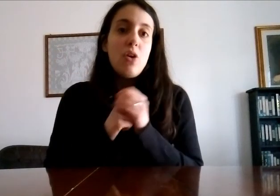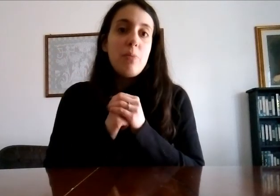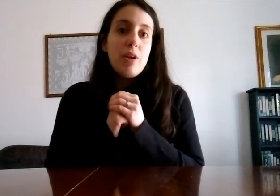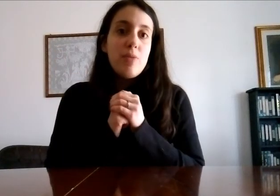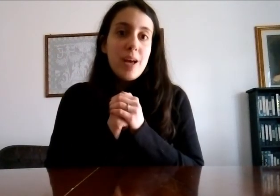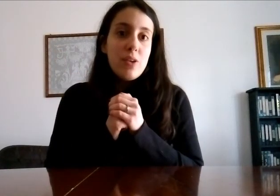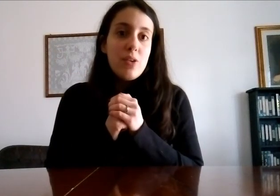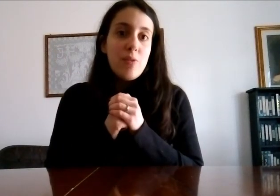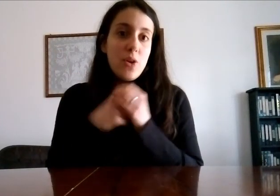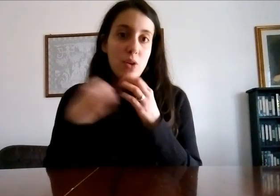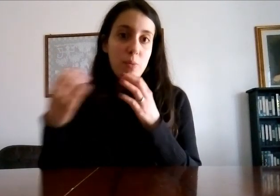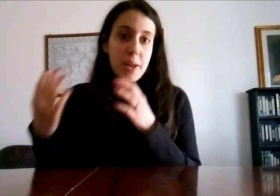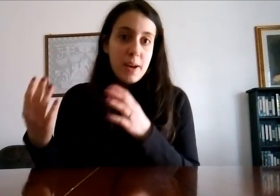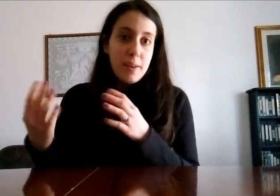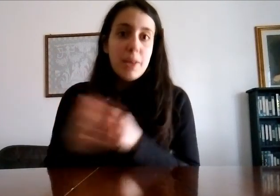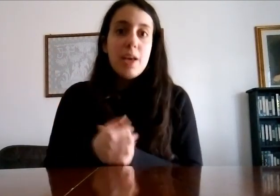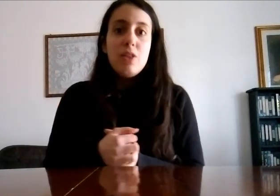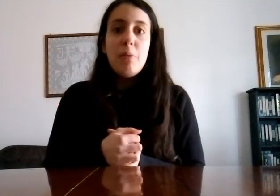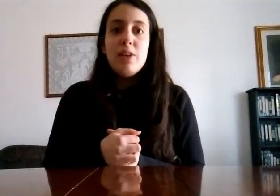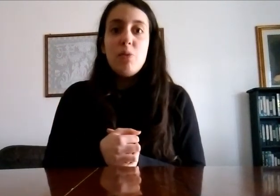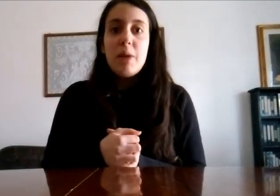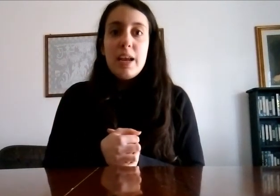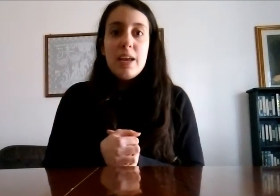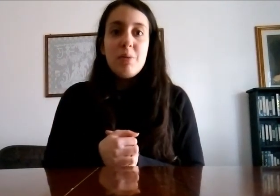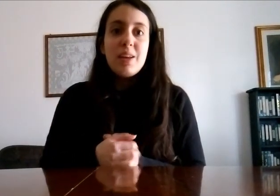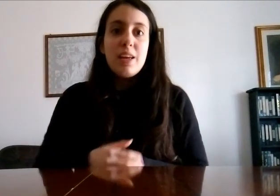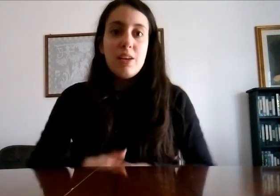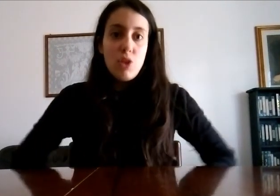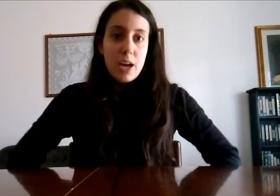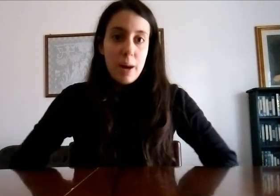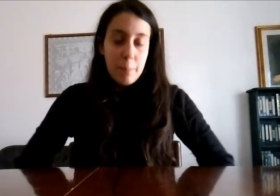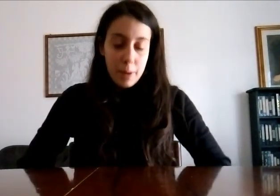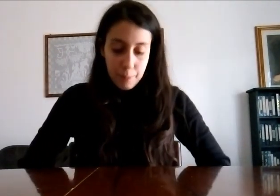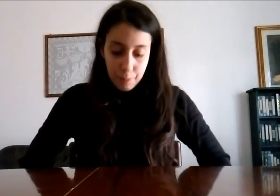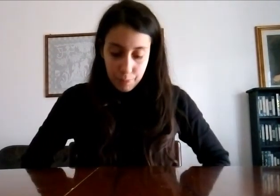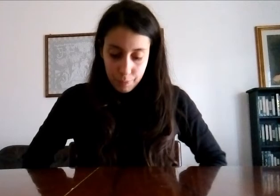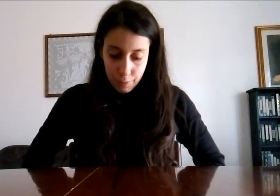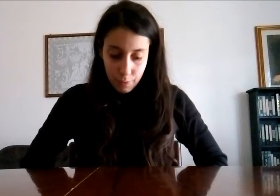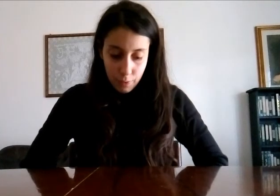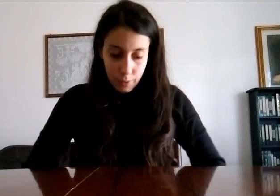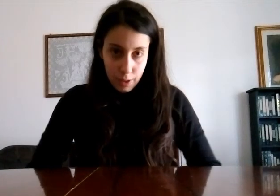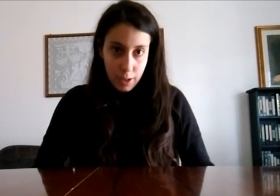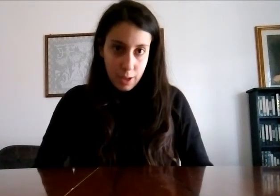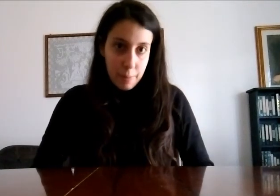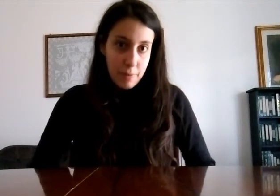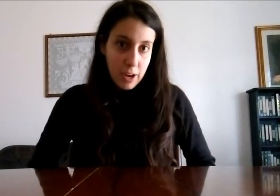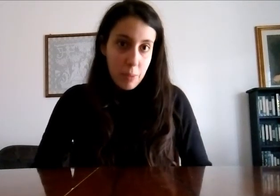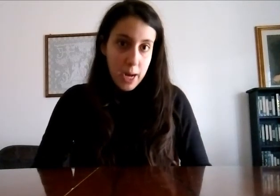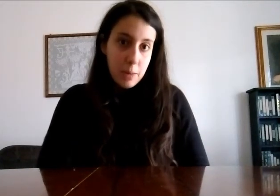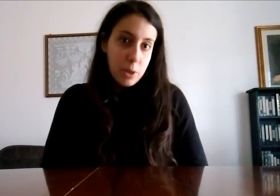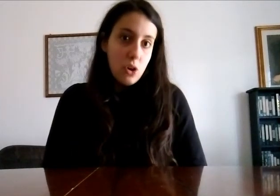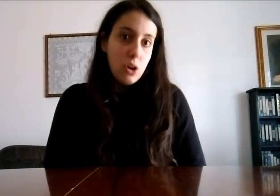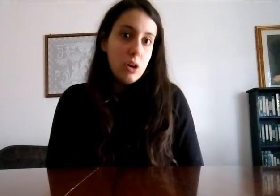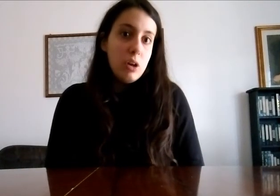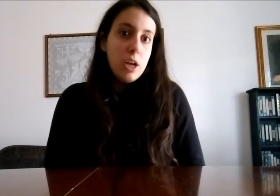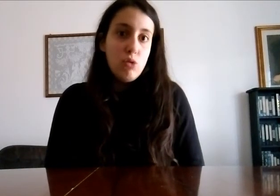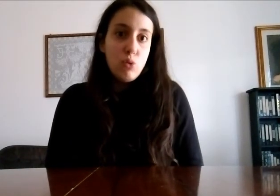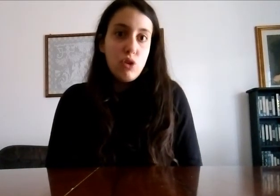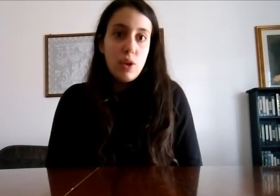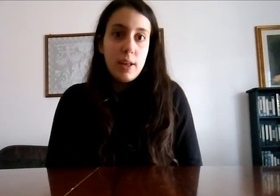piano piano voglio recuperare. Domani non mi alleno perché ho le gambe che mi fanno male però è giusto che